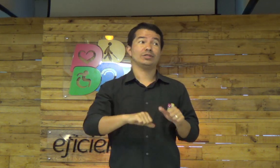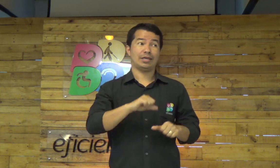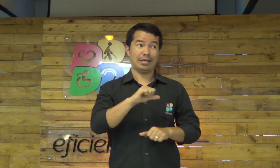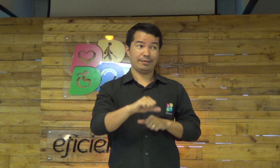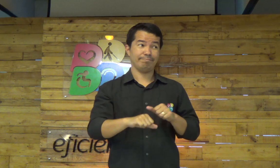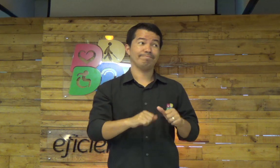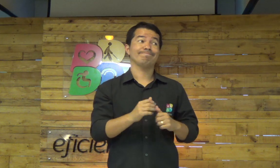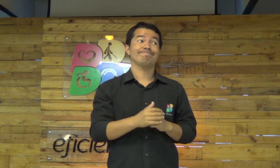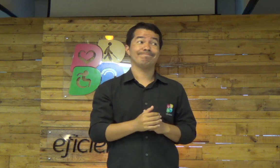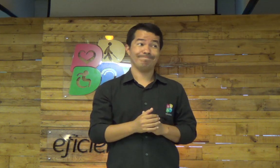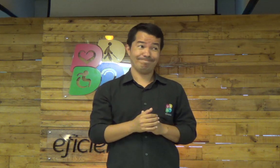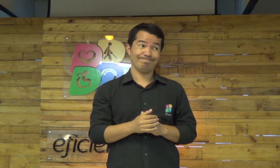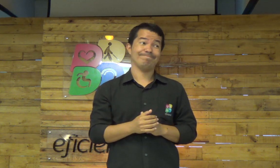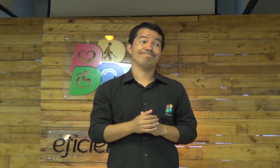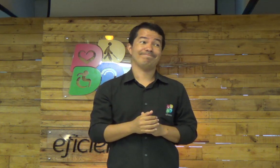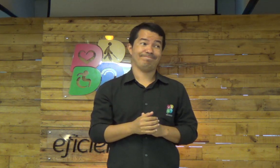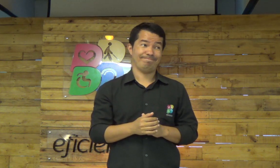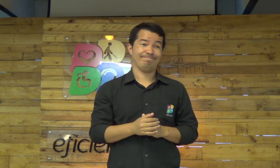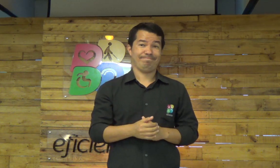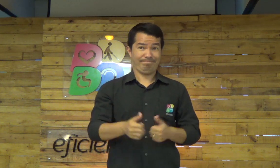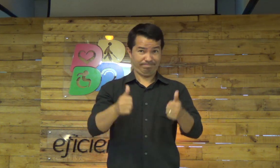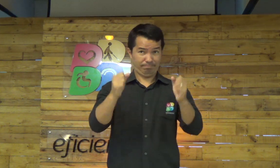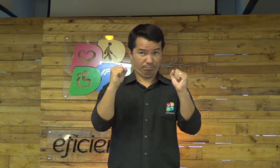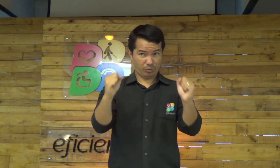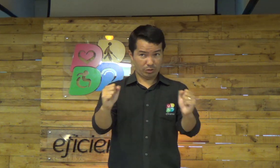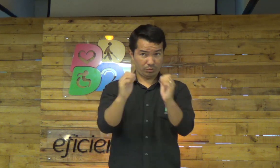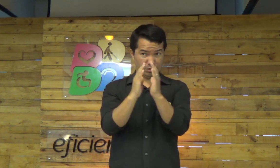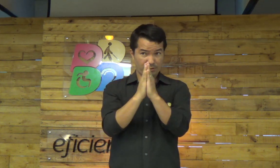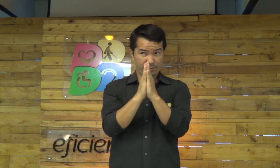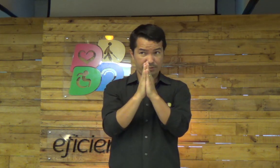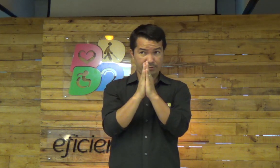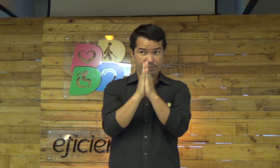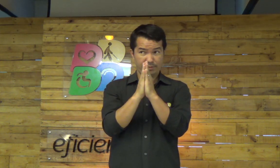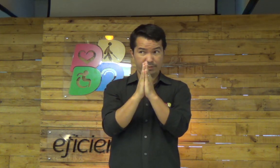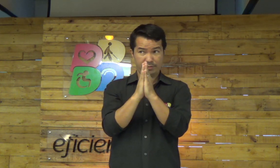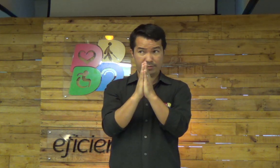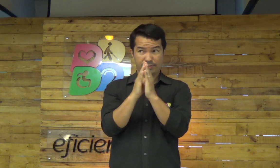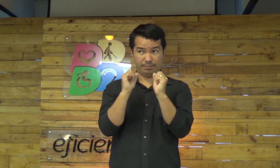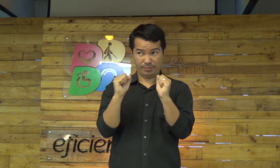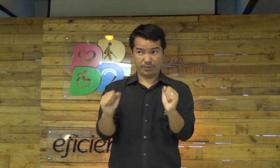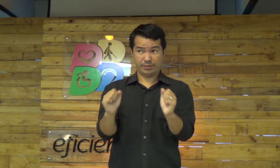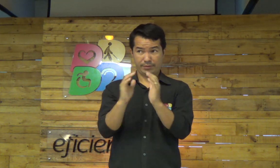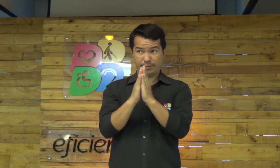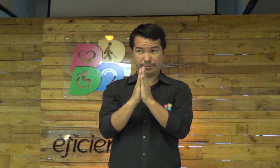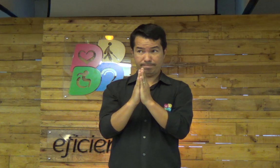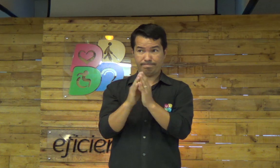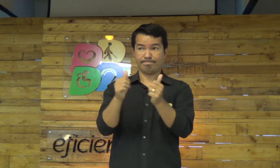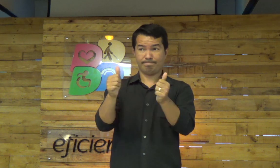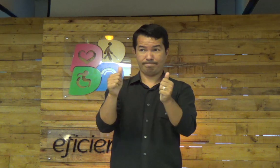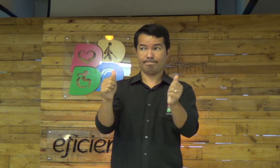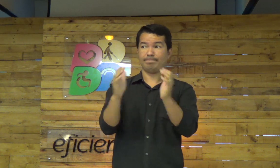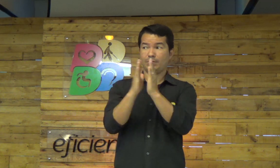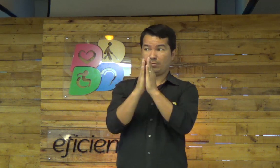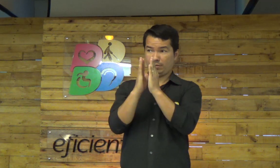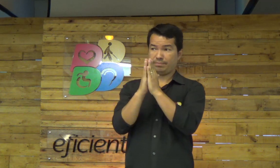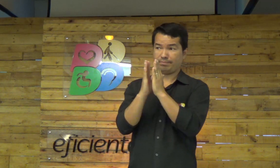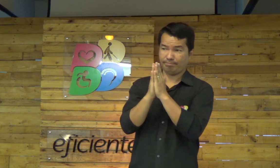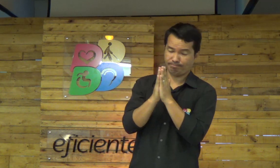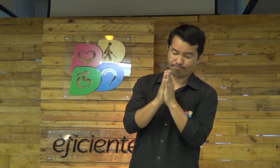aí é melhor você se arrepender e mudar de vida. Eu posso orar? Posso? Ok. Vamos